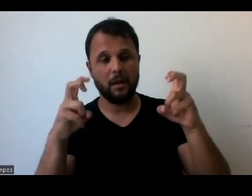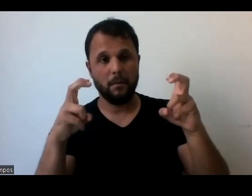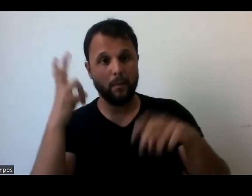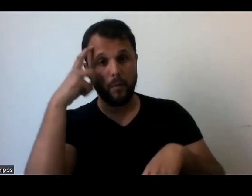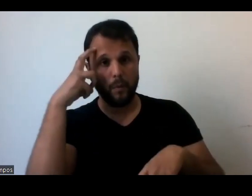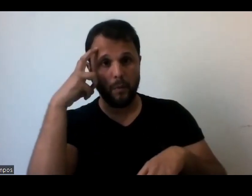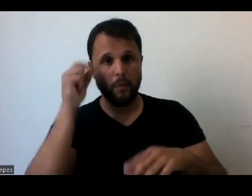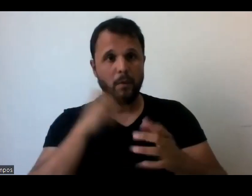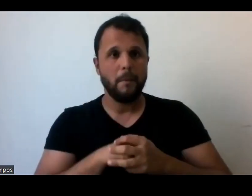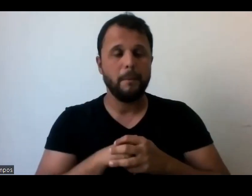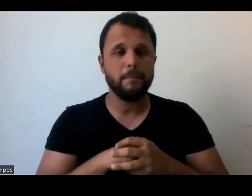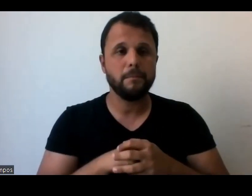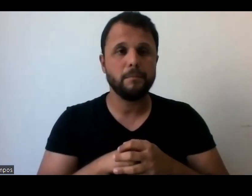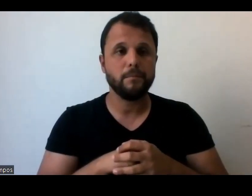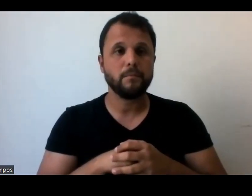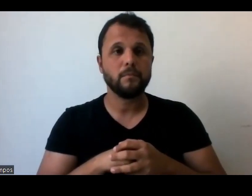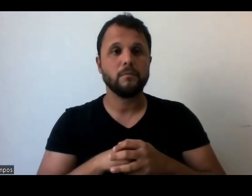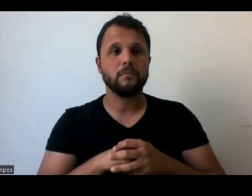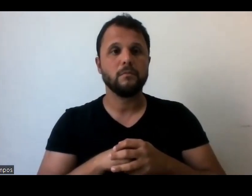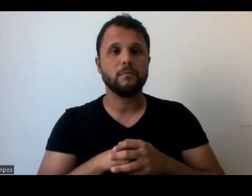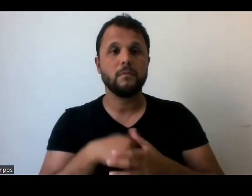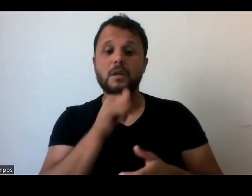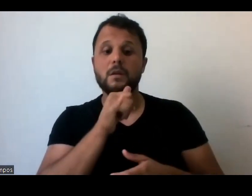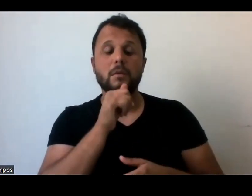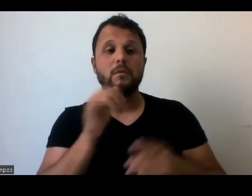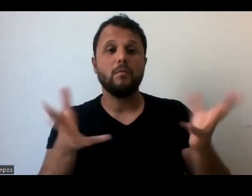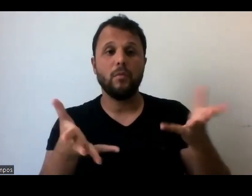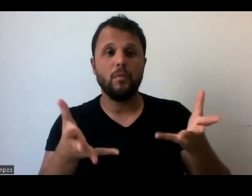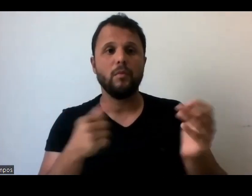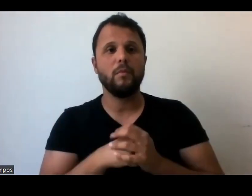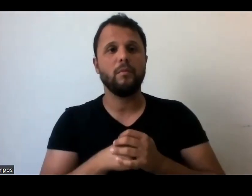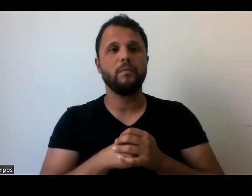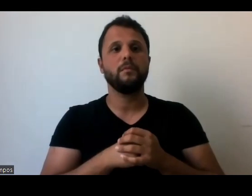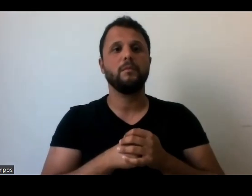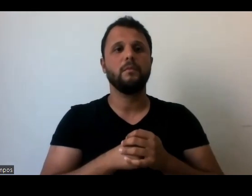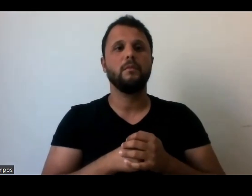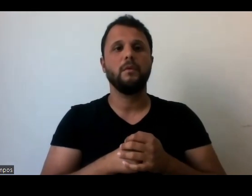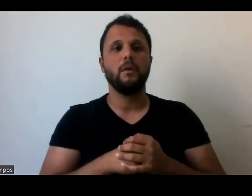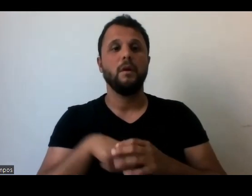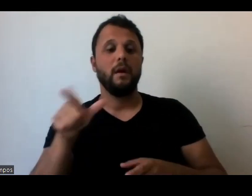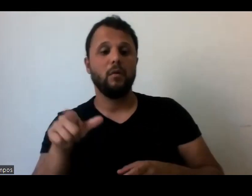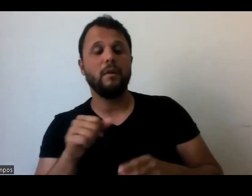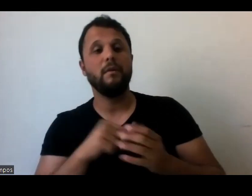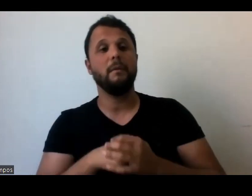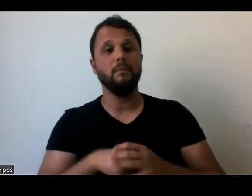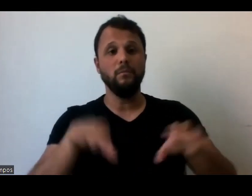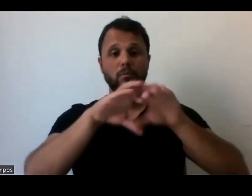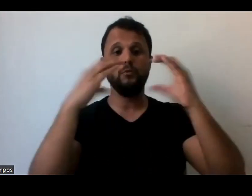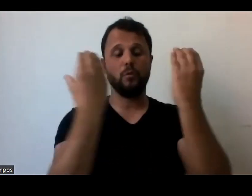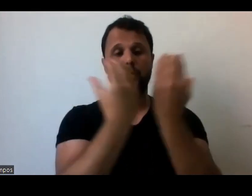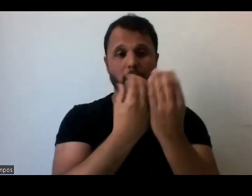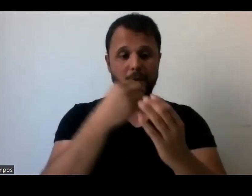hoje, por exemplo, eu estou terminando uma, estou dentro de um congresso de cinema, cinema